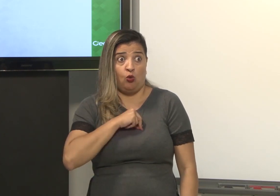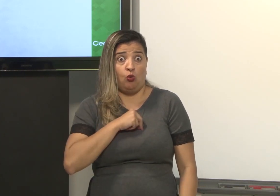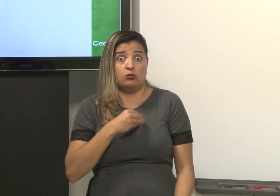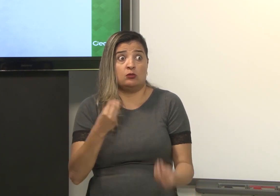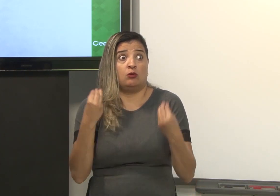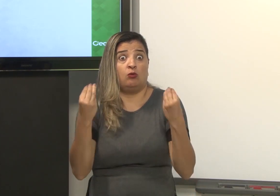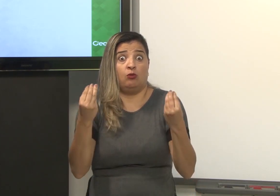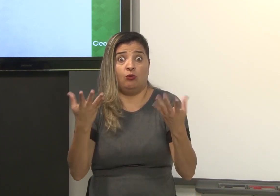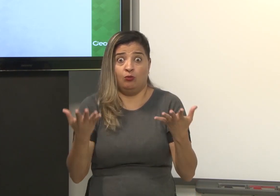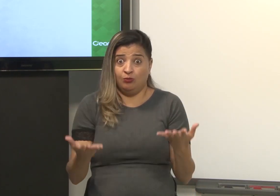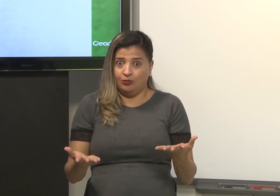Como?